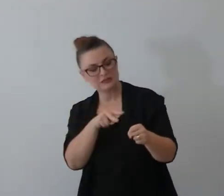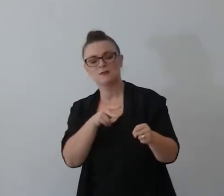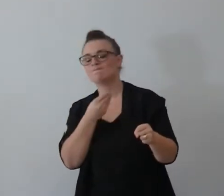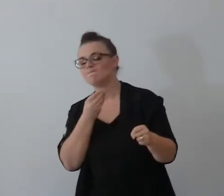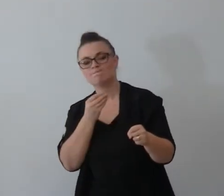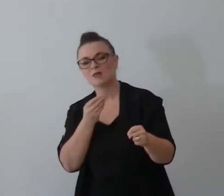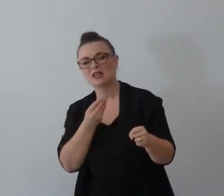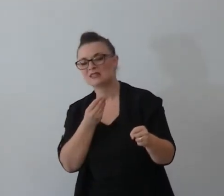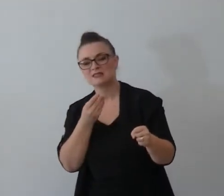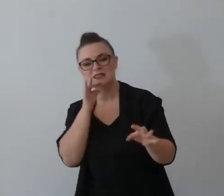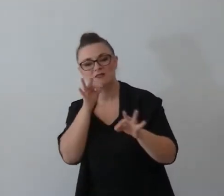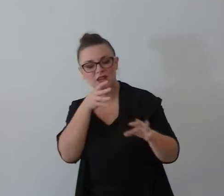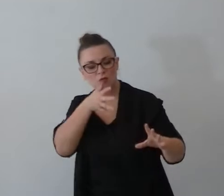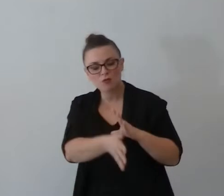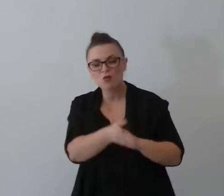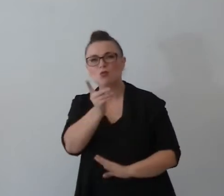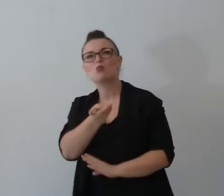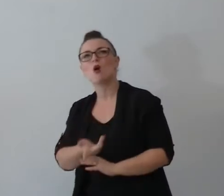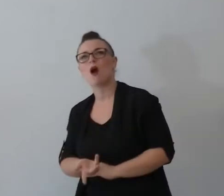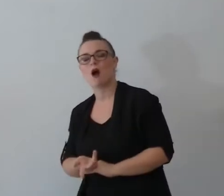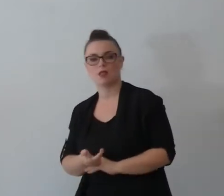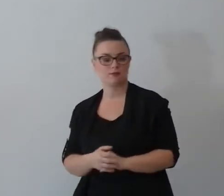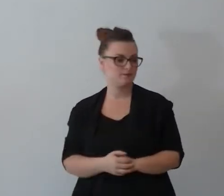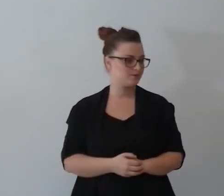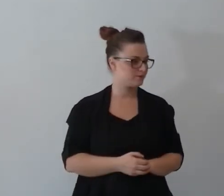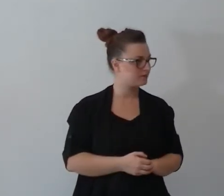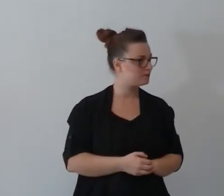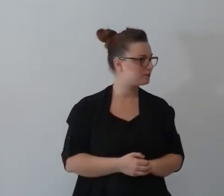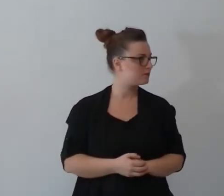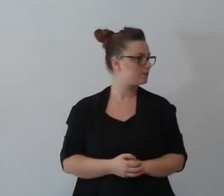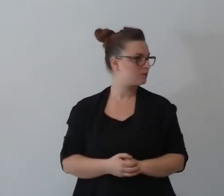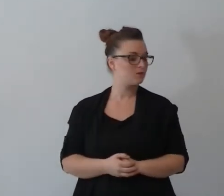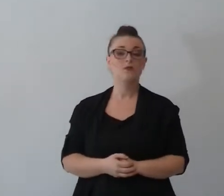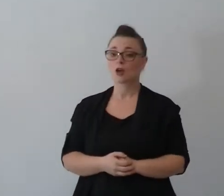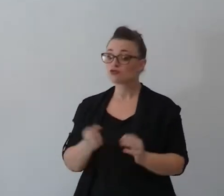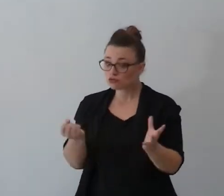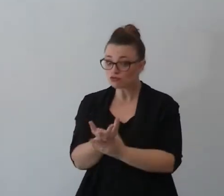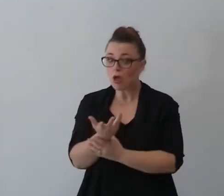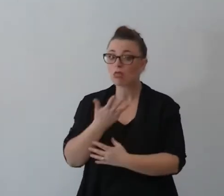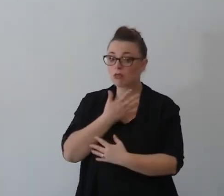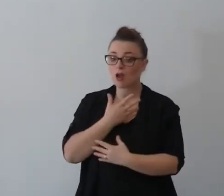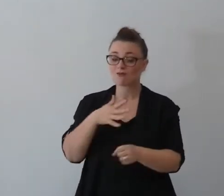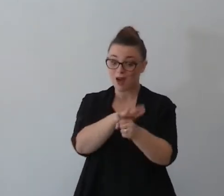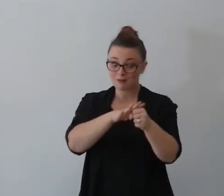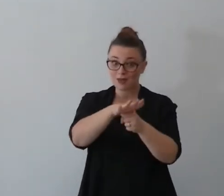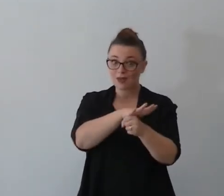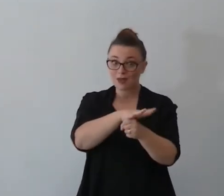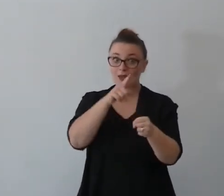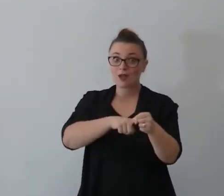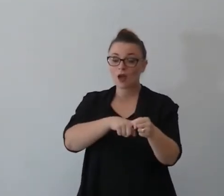parlare delle coppie dove, delle famiglie dove ci stanno più di uno quello che si chiama